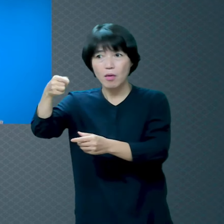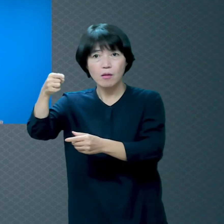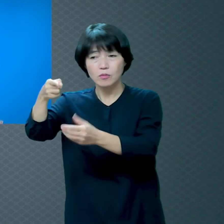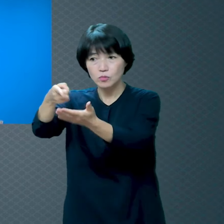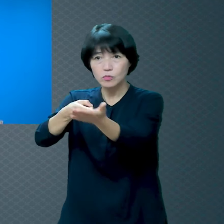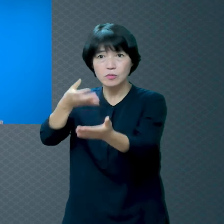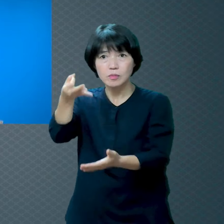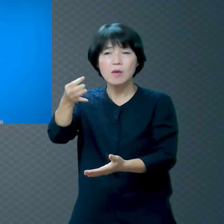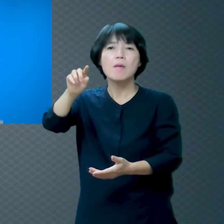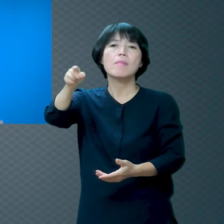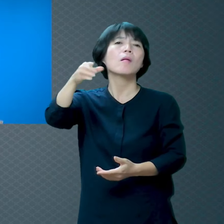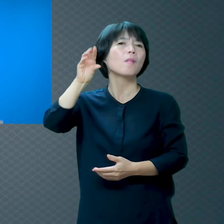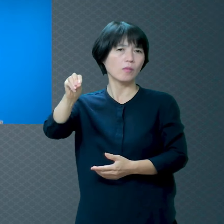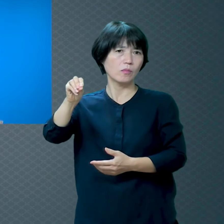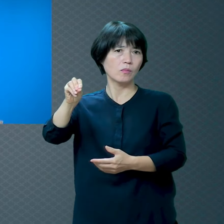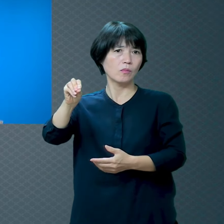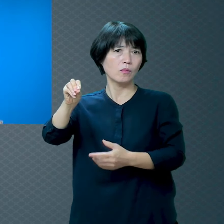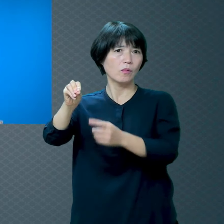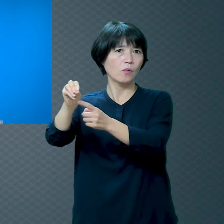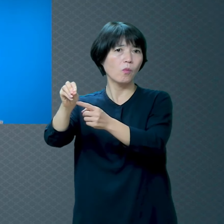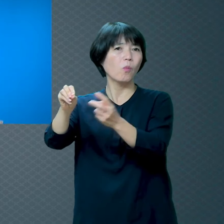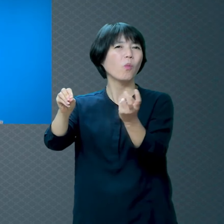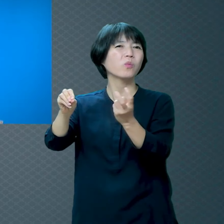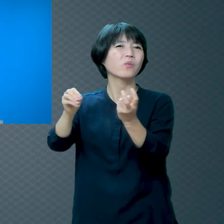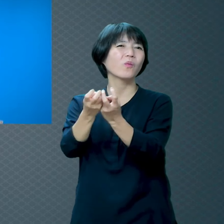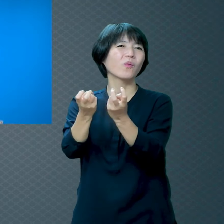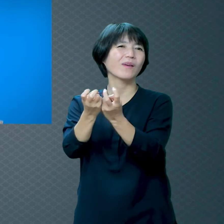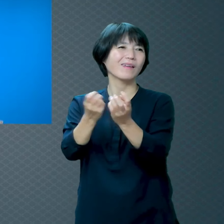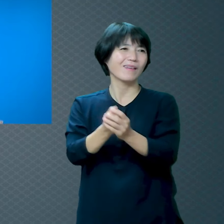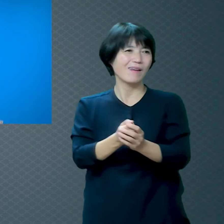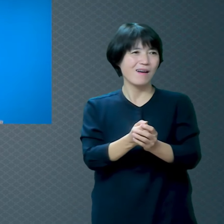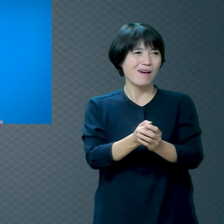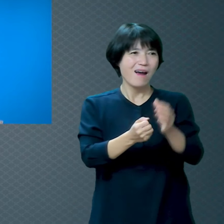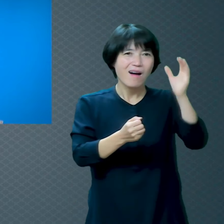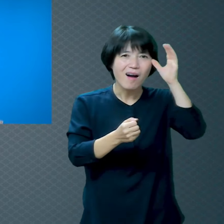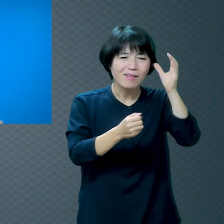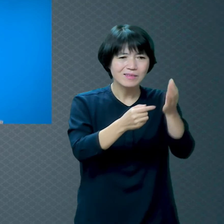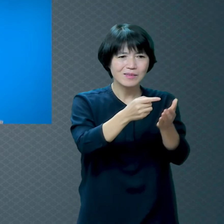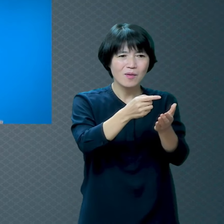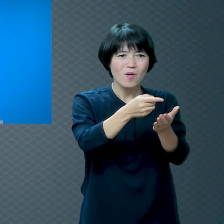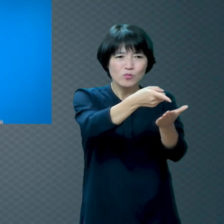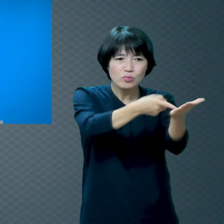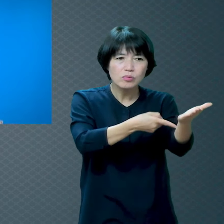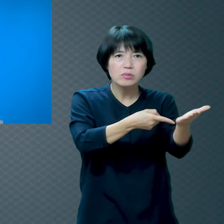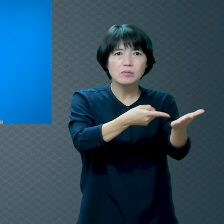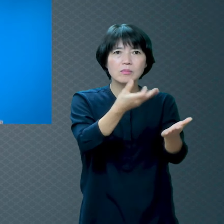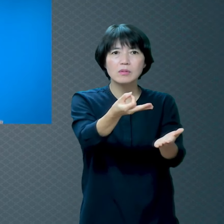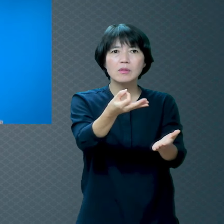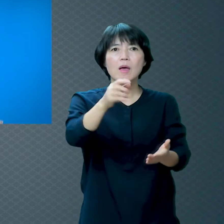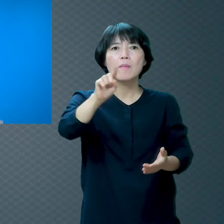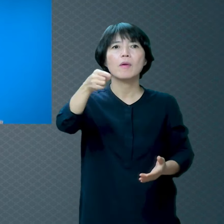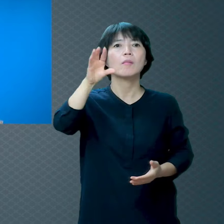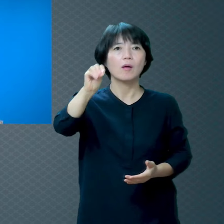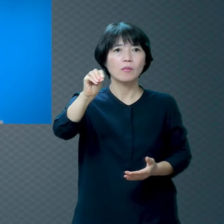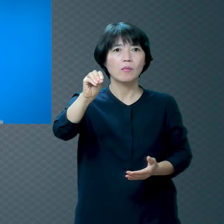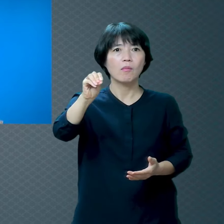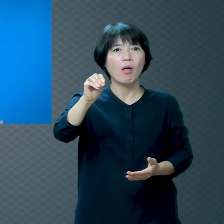나 아닙니다 어떤 사람은 한다 어떤 사람은 안 한다 500만 원 들어가야 돼요